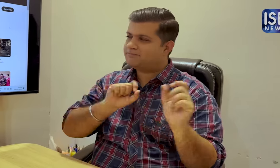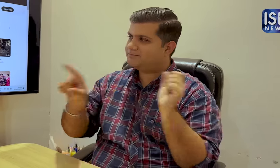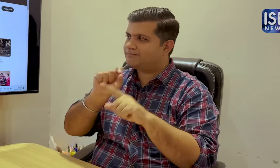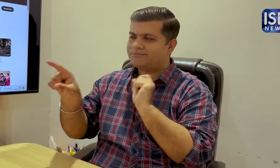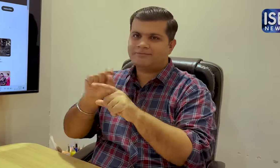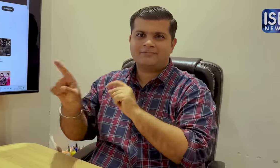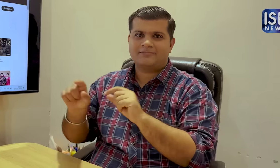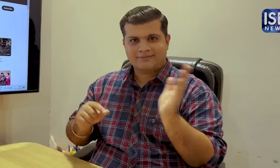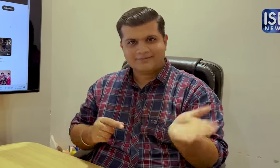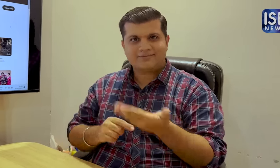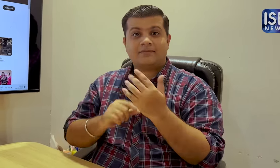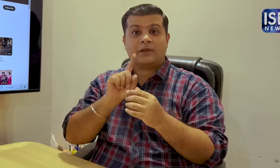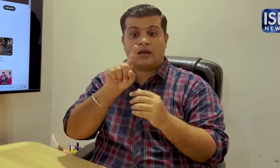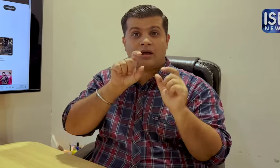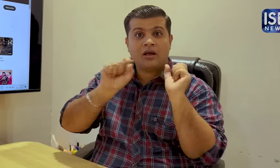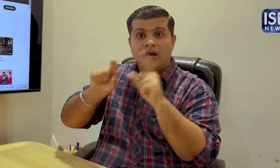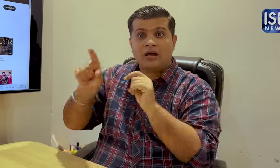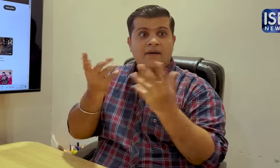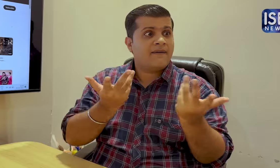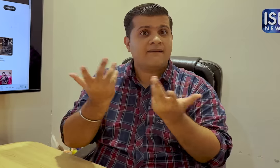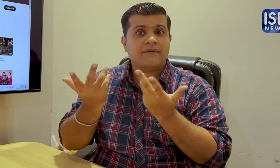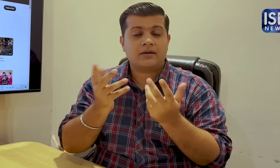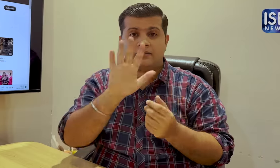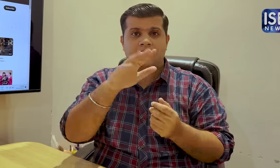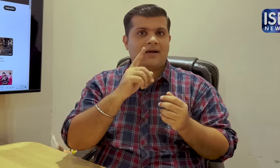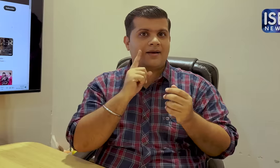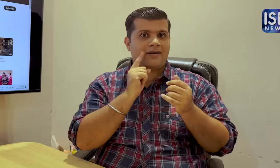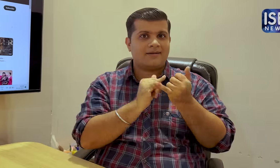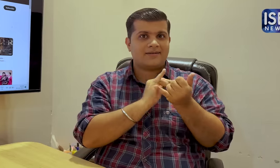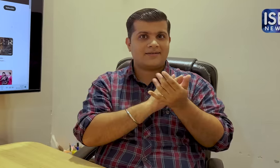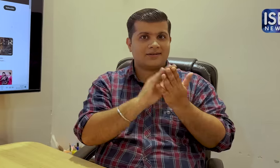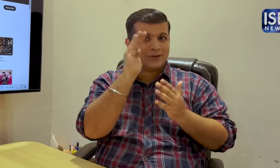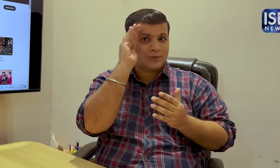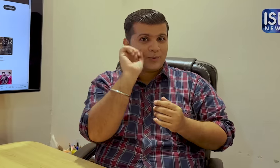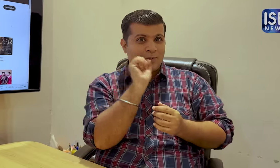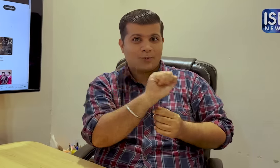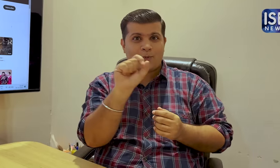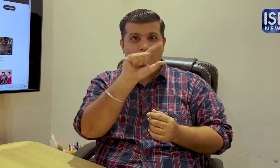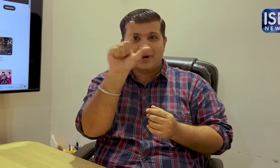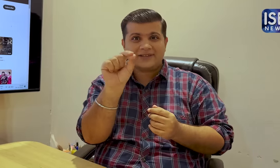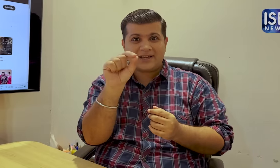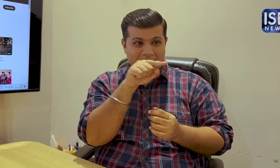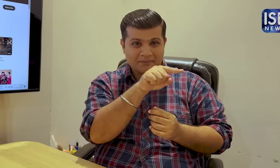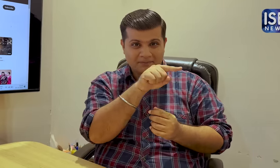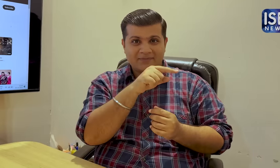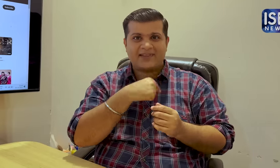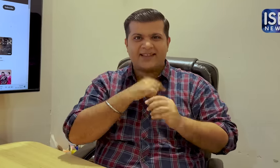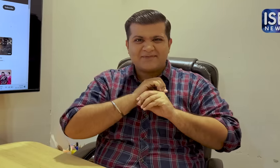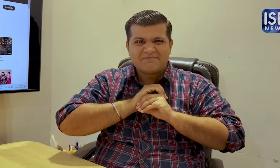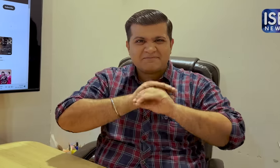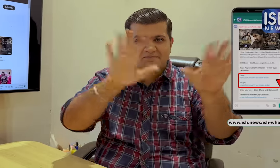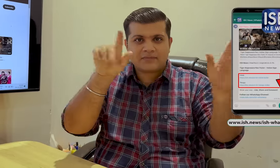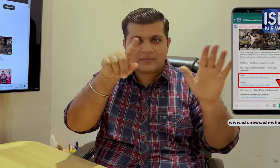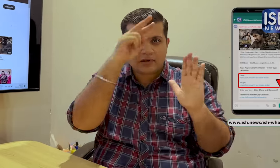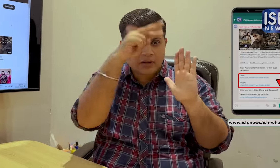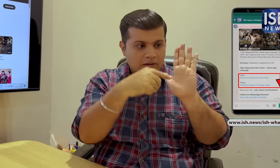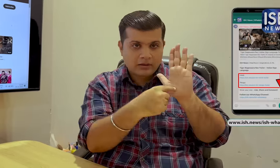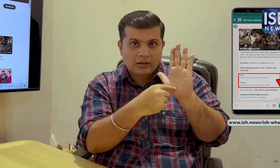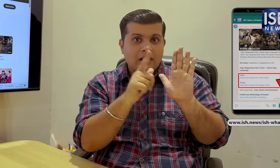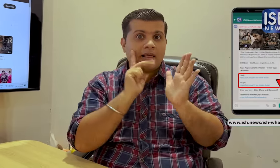समर्थन करना चाहिए और कमेंस करने चाहिए तो चलो वाटसेप पर आएसेच न्यूस द्वारा भेजे गए विडियो लिंक के नीचे कमेंट करें या